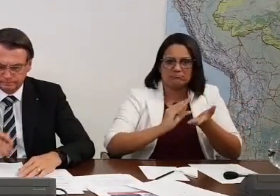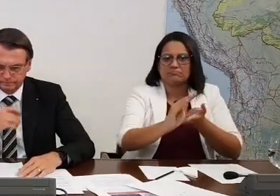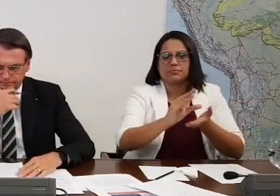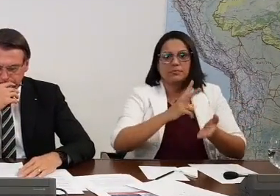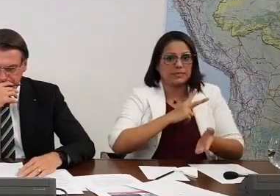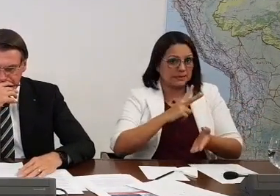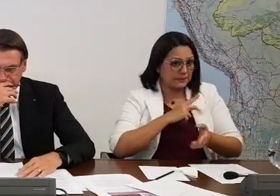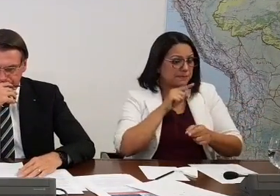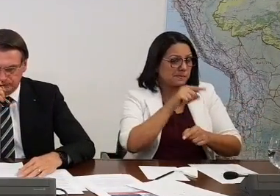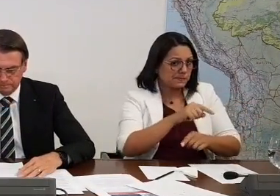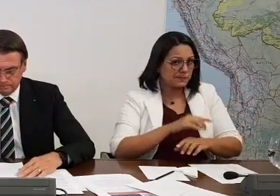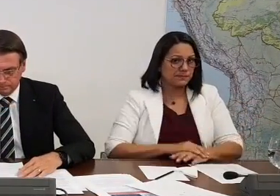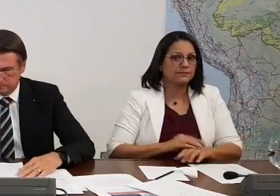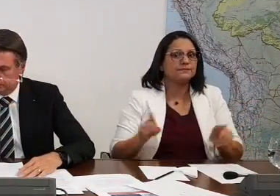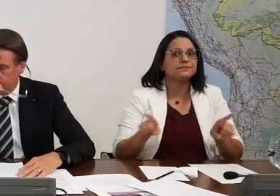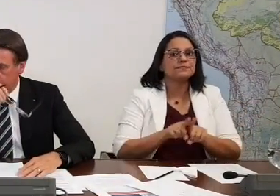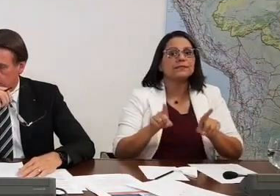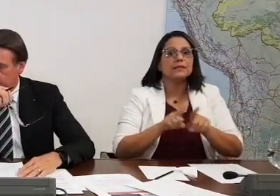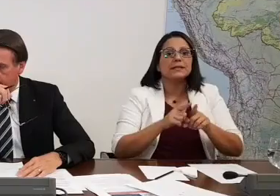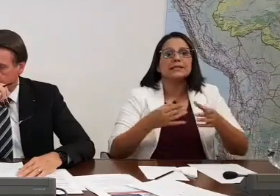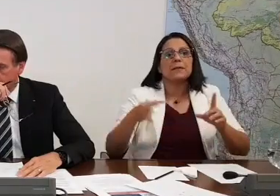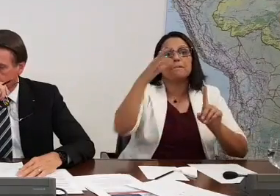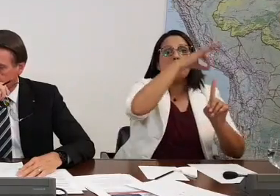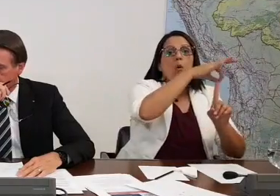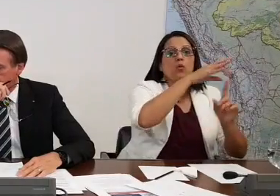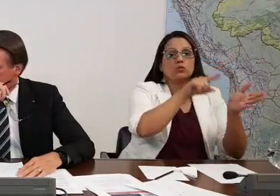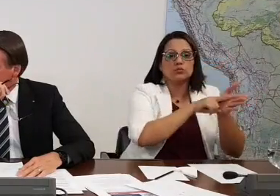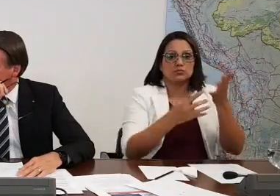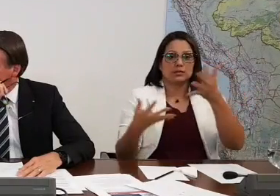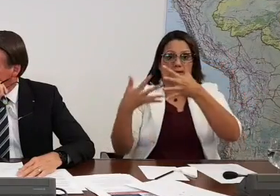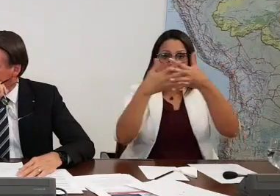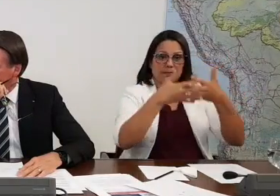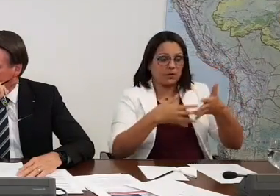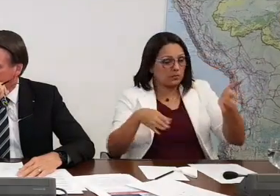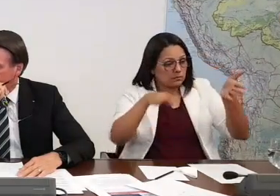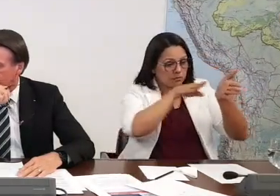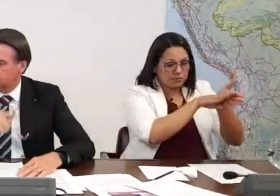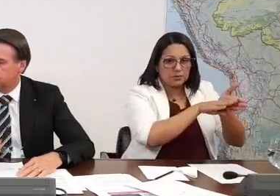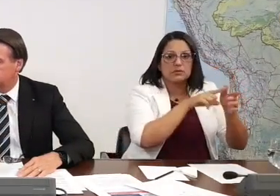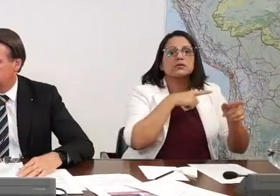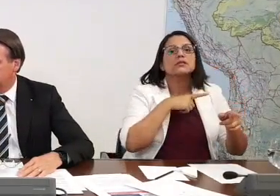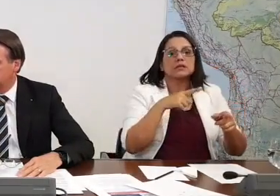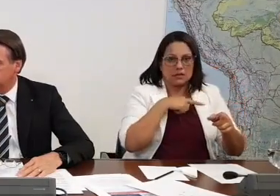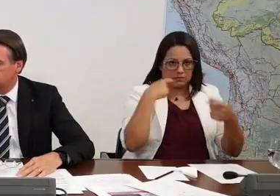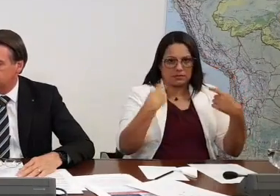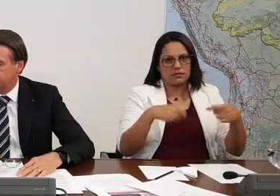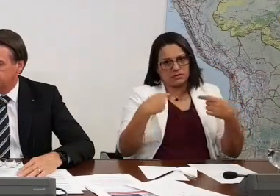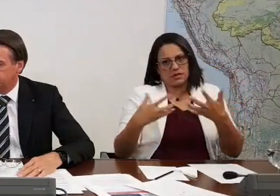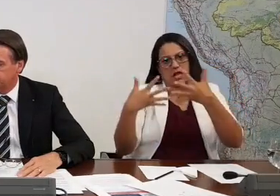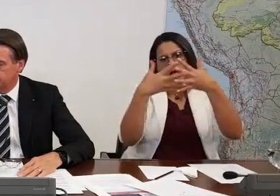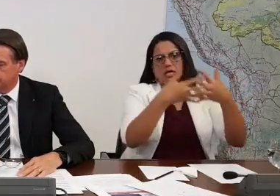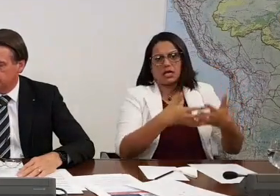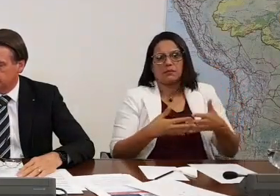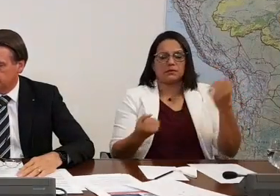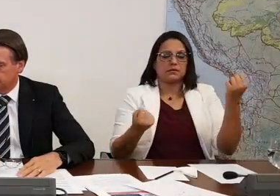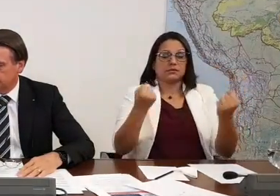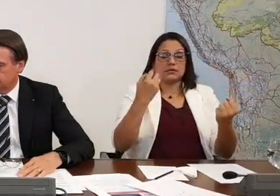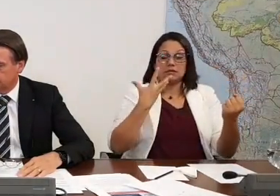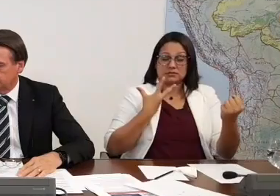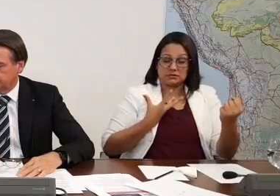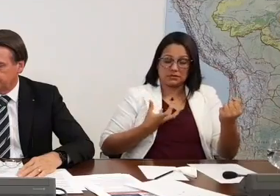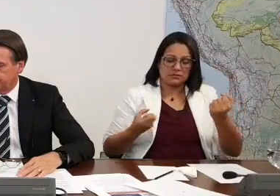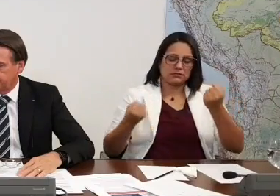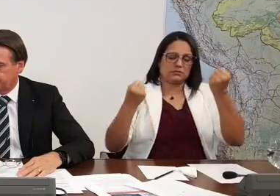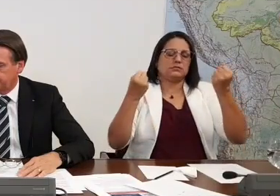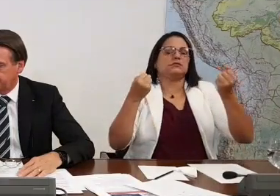Estamos contemplando, presidente, os postos de parada para os caminhoneiros. A partir de agora, toda a concessão vai ter posto de parada para o caminhoneiro. Para caminhoneiro poder descansar